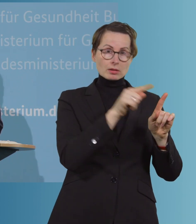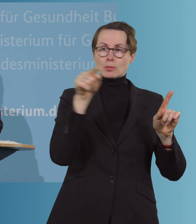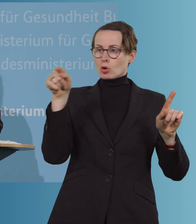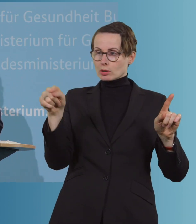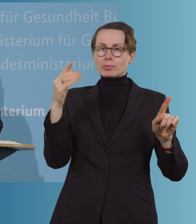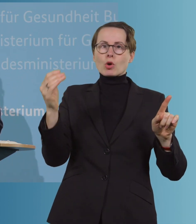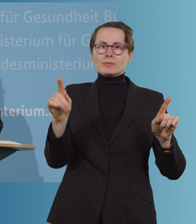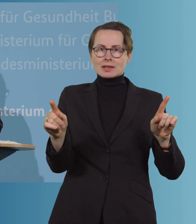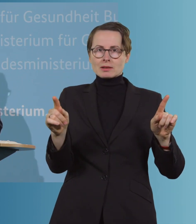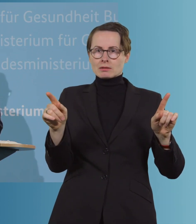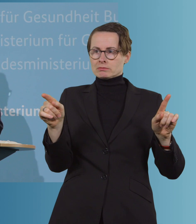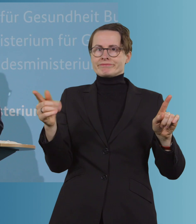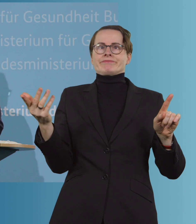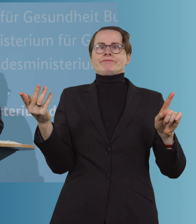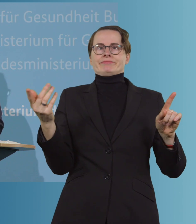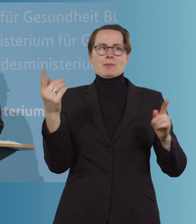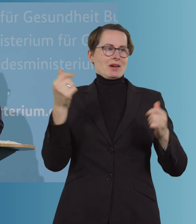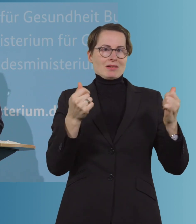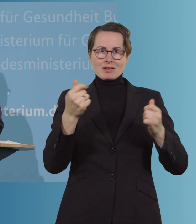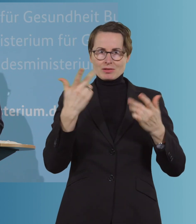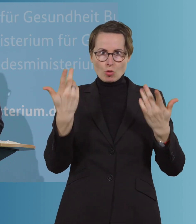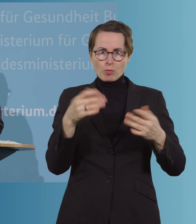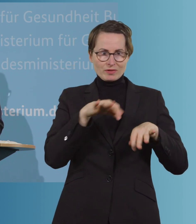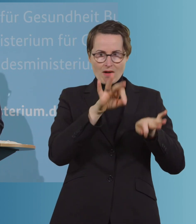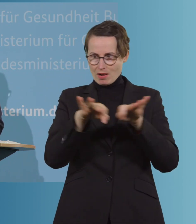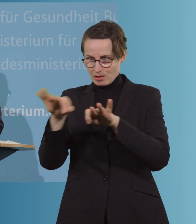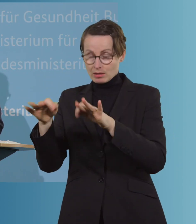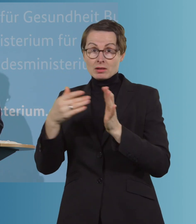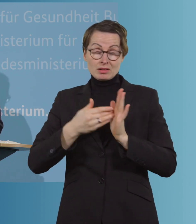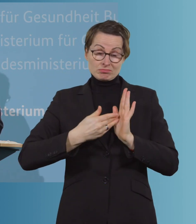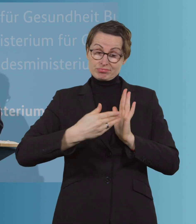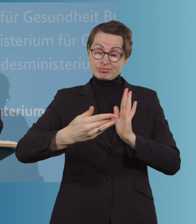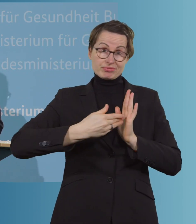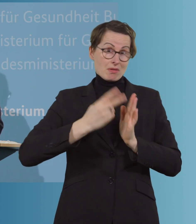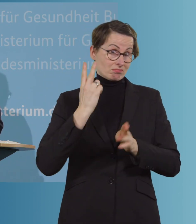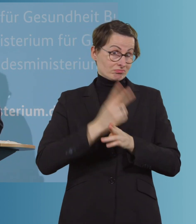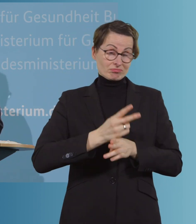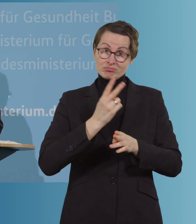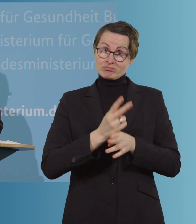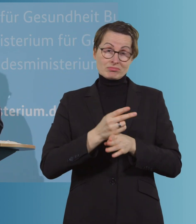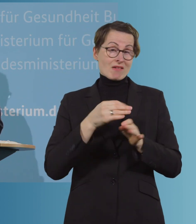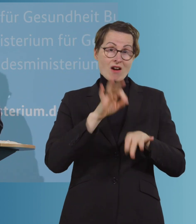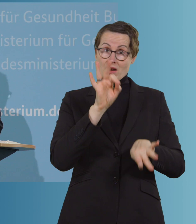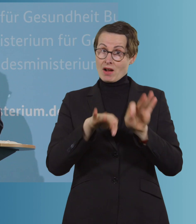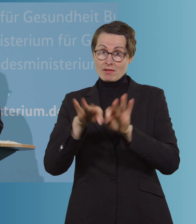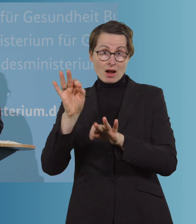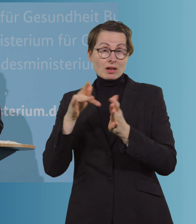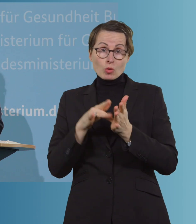dann nicht mehr bevorzugt. Und diese Entscheidung werden wir die nächsten Wochen noch, so schwierig sie sind, treffen müssen. Kerstin